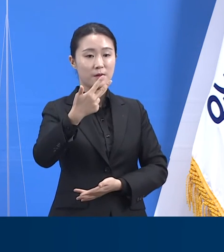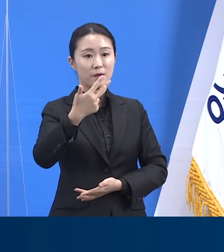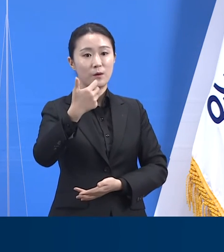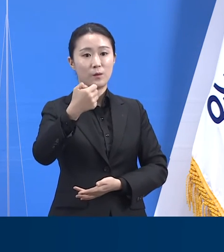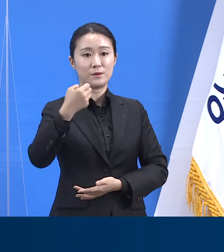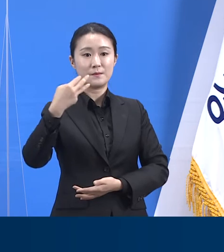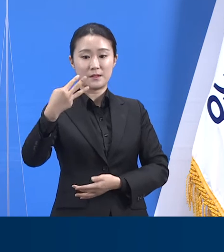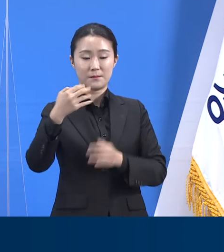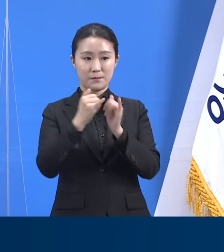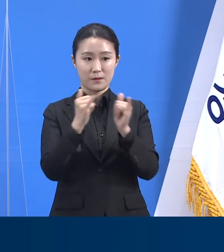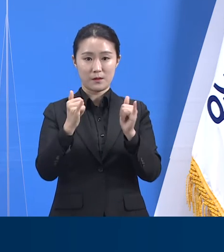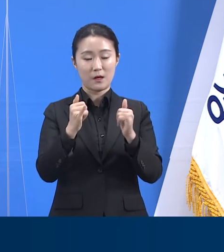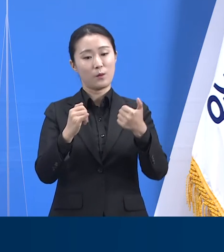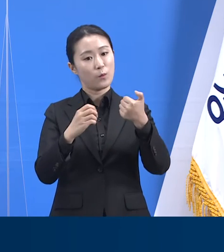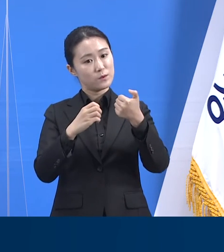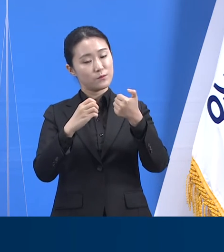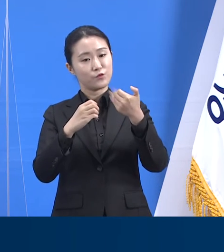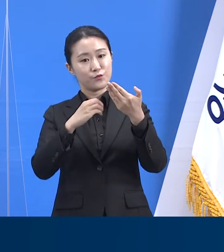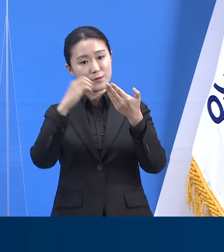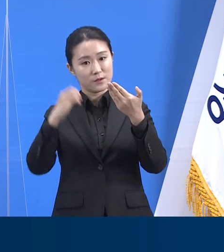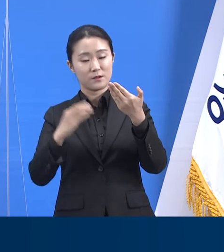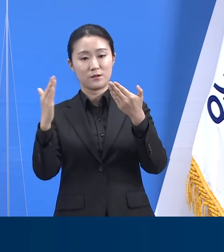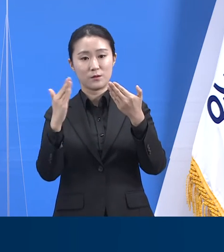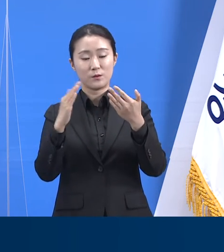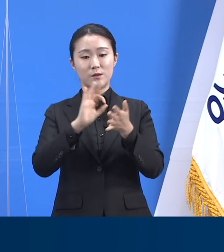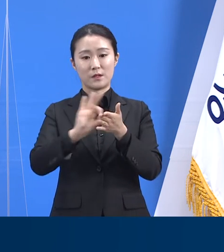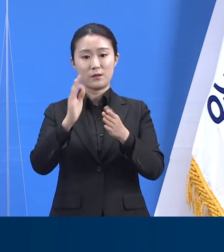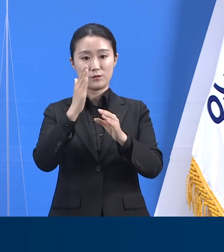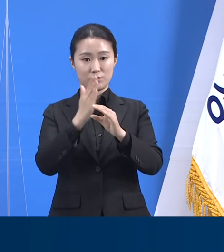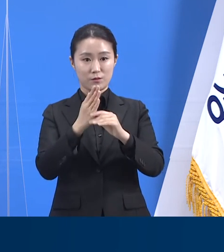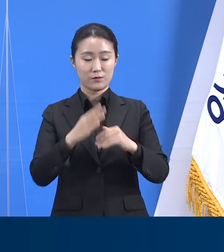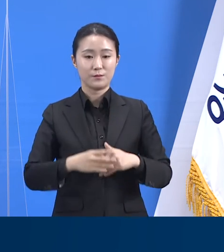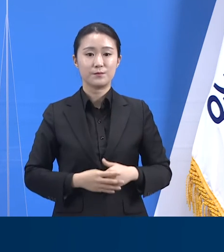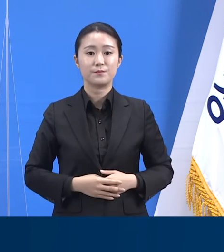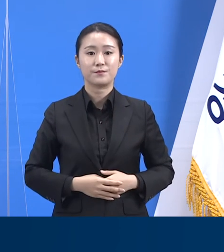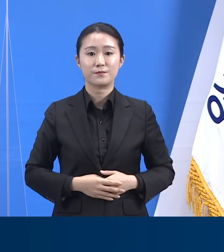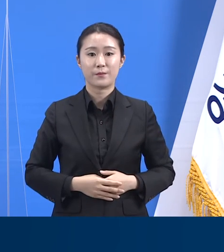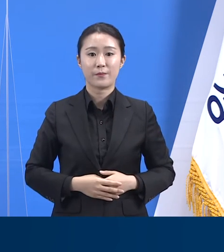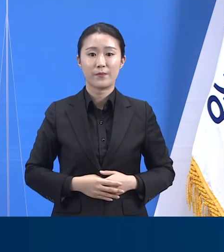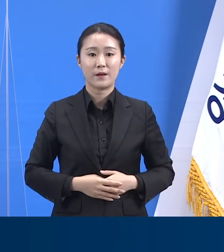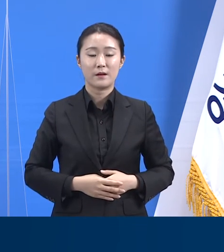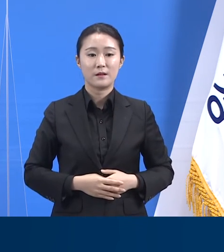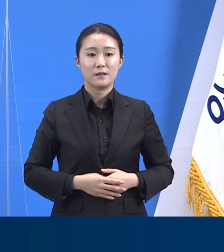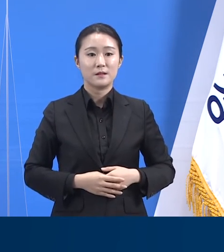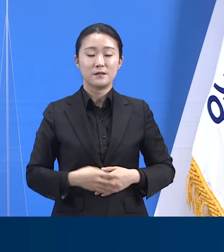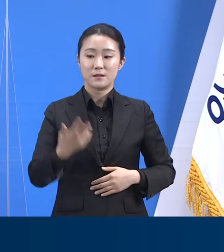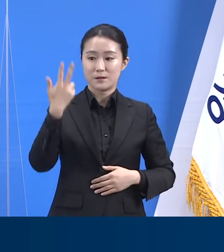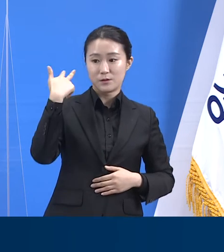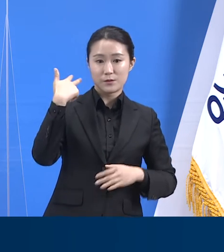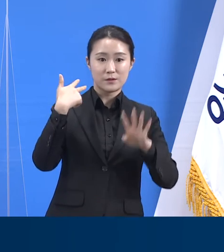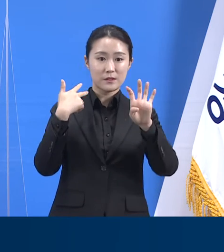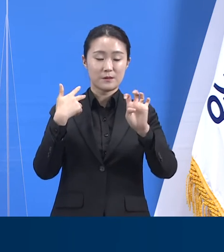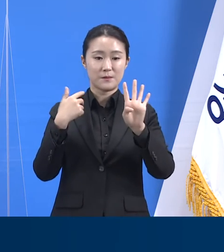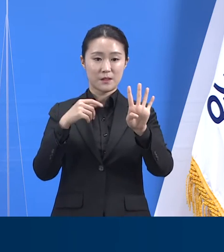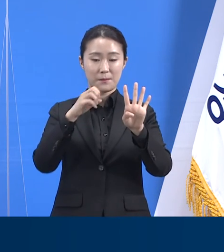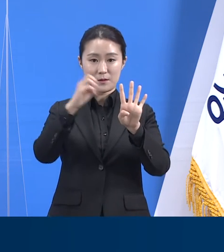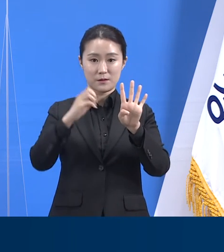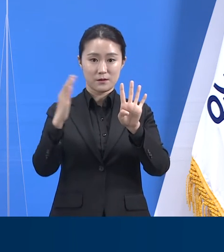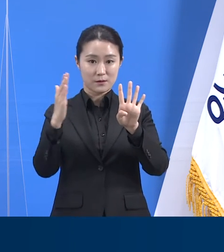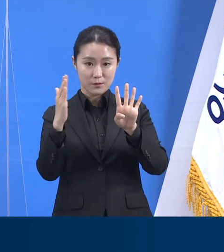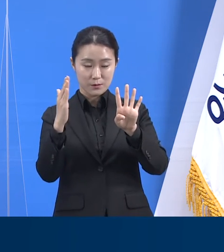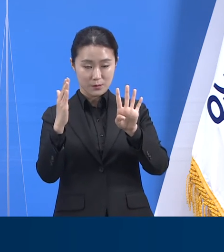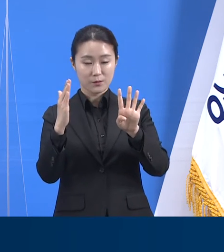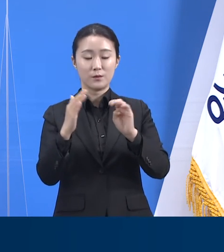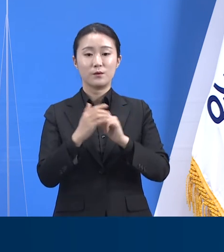.9%입니다. 일주일 전인 6월 1일 20시 기준 44.6% 가동률 대비 6